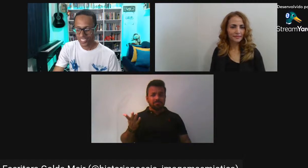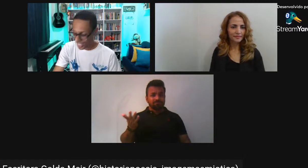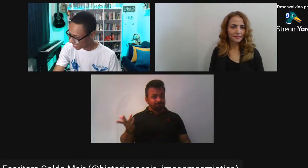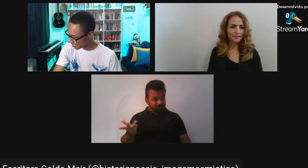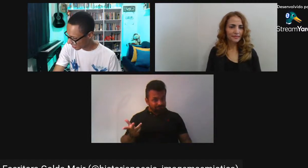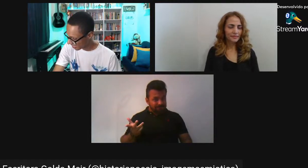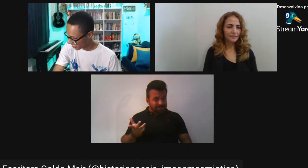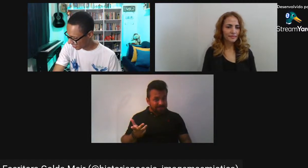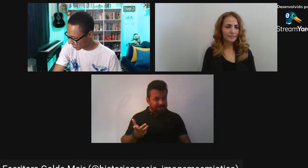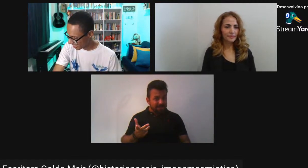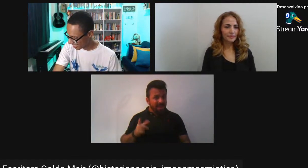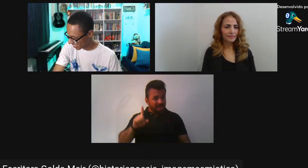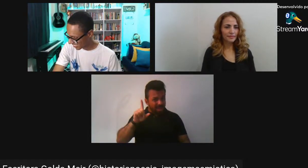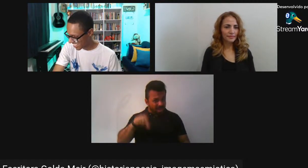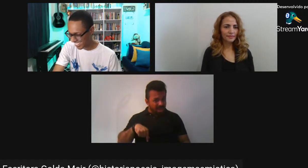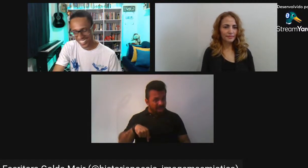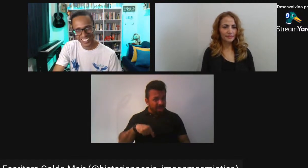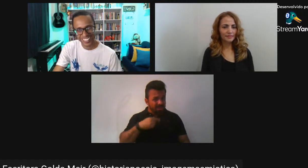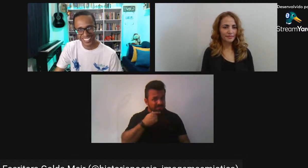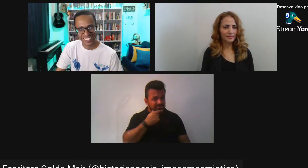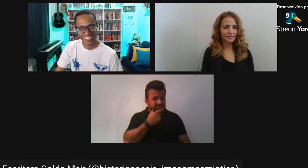Gente, olha